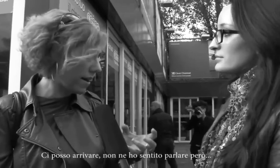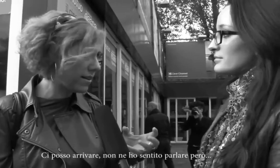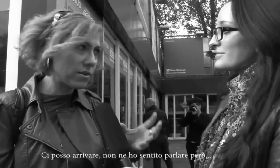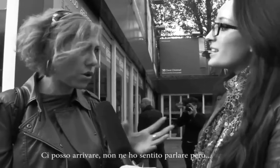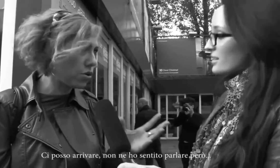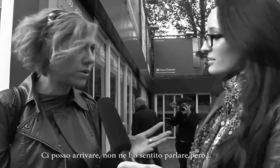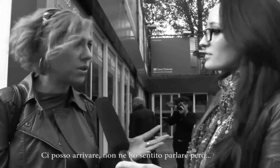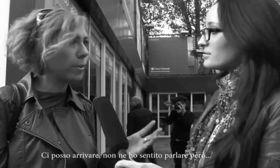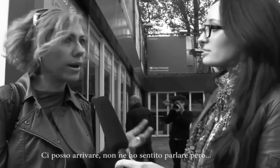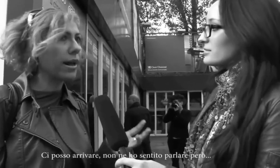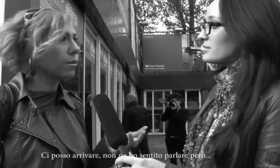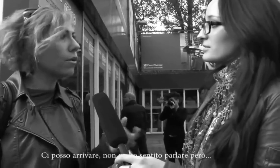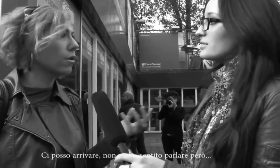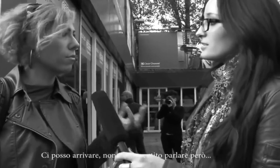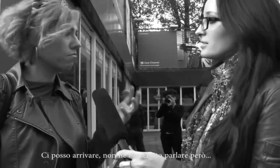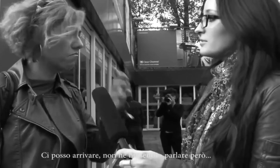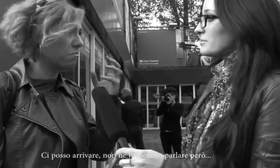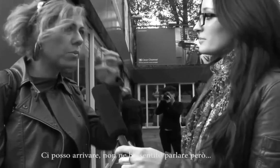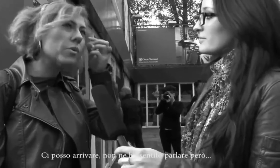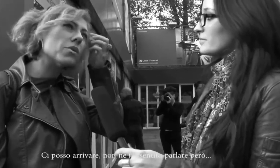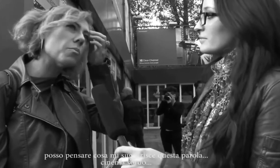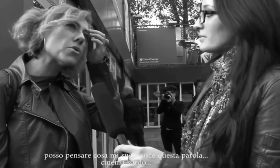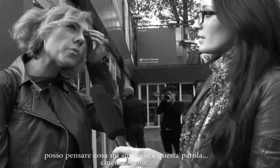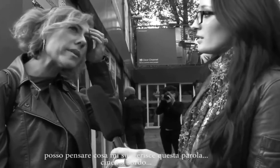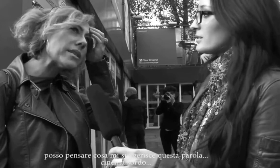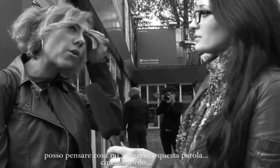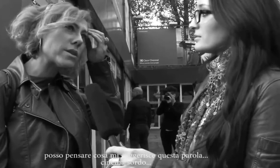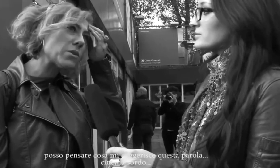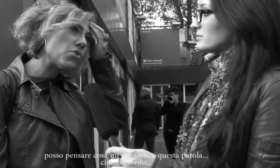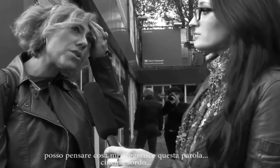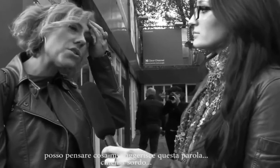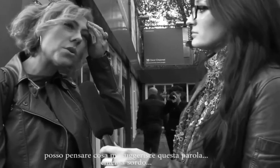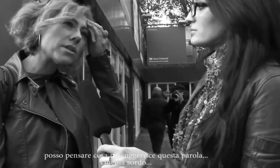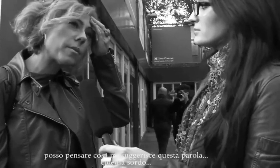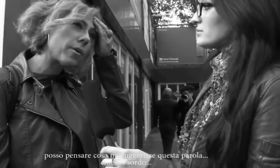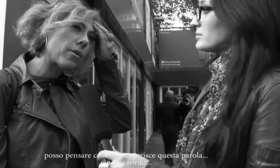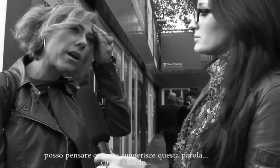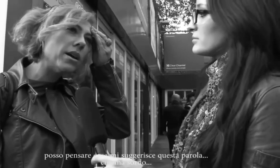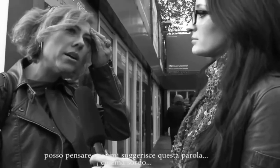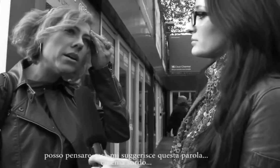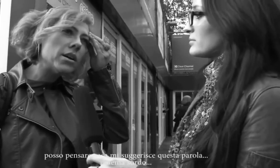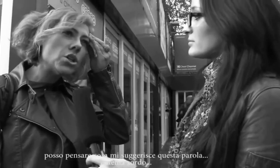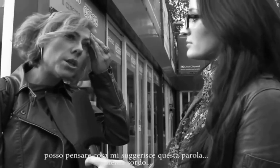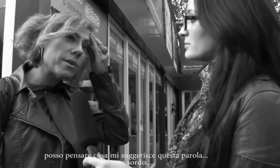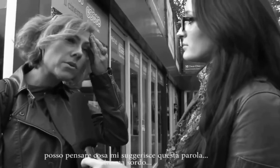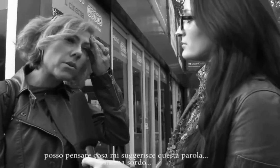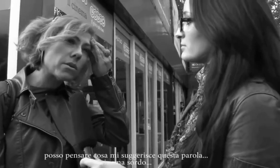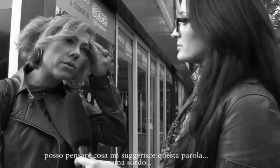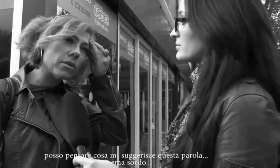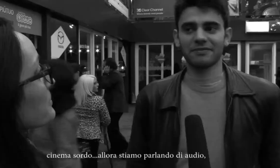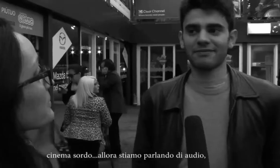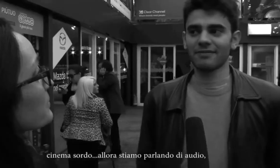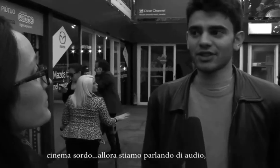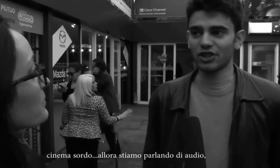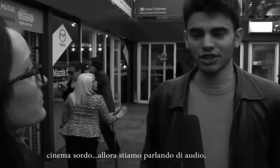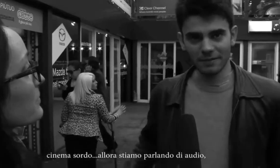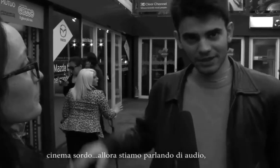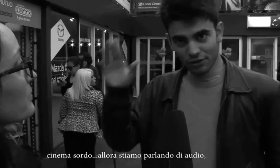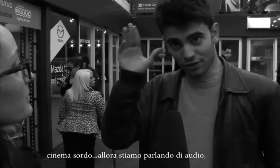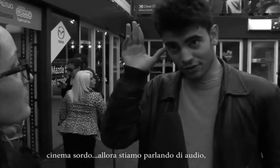Ci posso arrivare nel senso, non ne ho sentito parlare però posso pensare cosa mi suggerisce questa parola cinema sordo